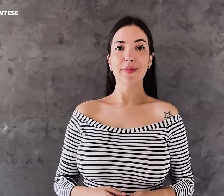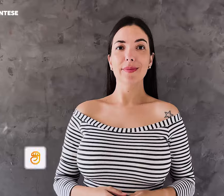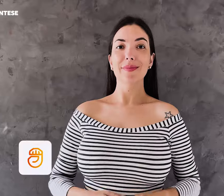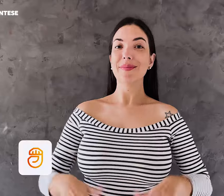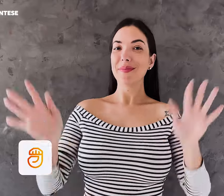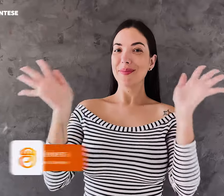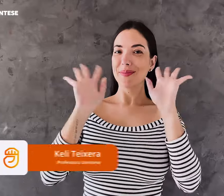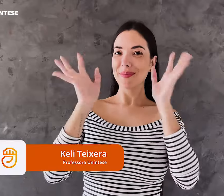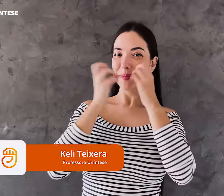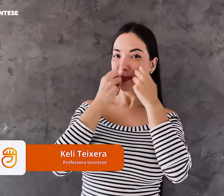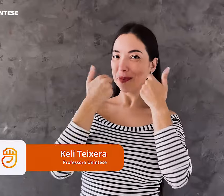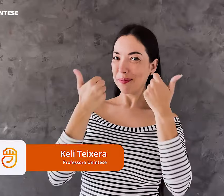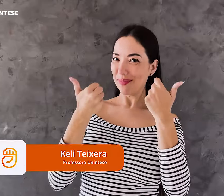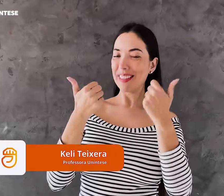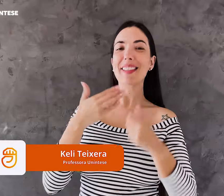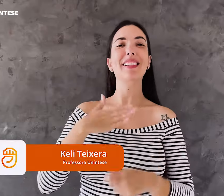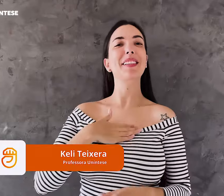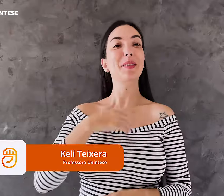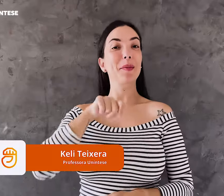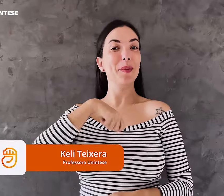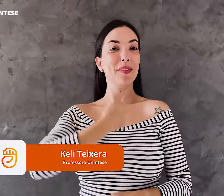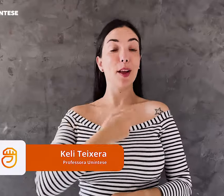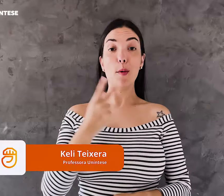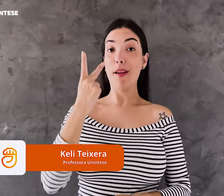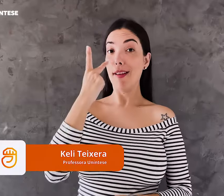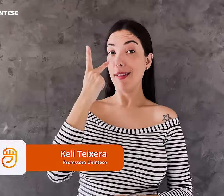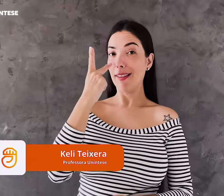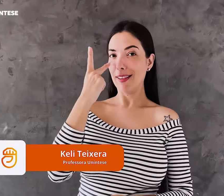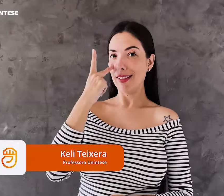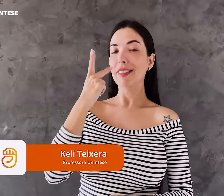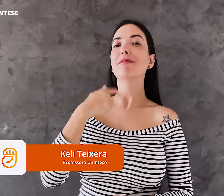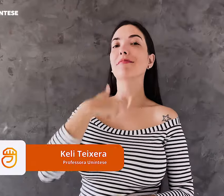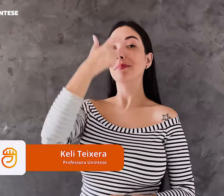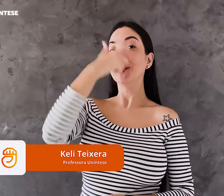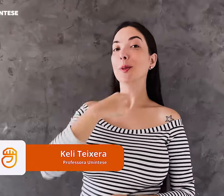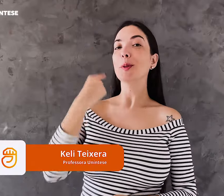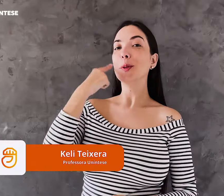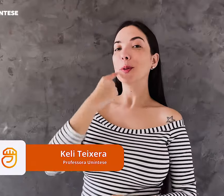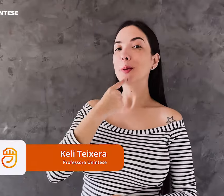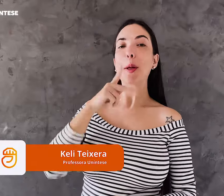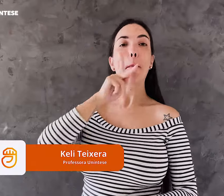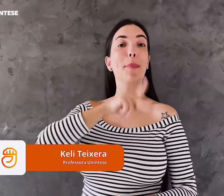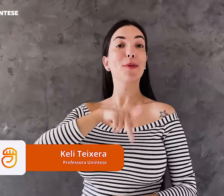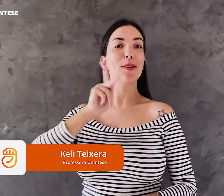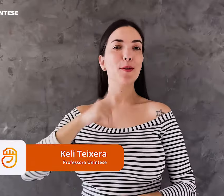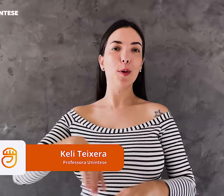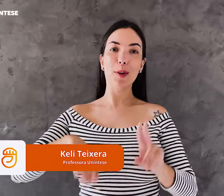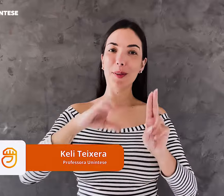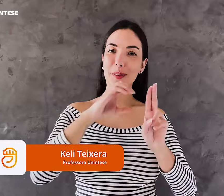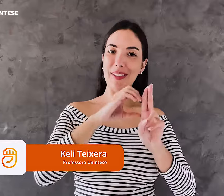Olá, tudo bem? Eu sou a Kelly, sou surda e sou professora na Uníntese.